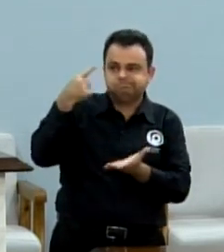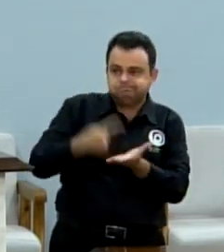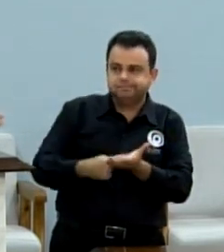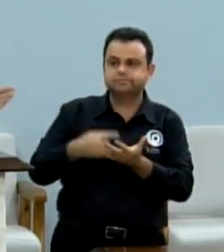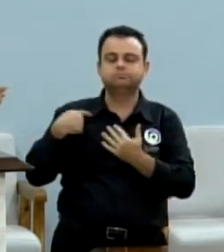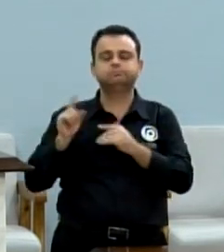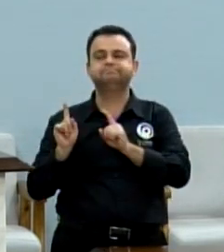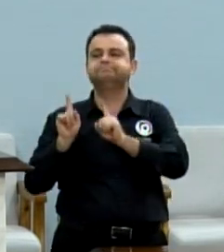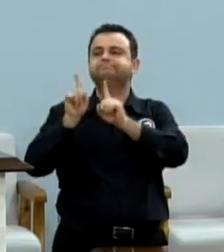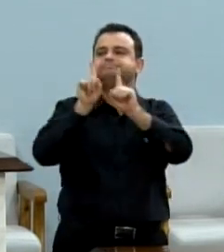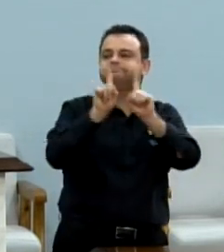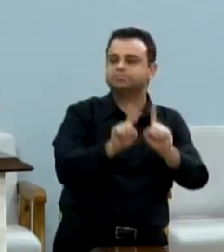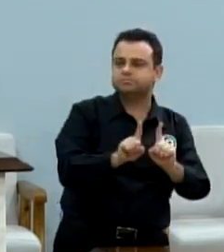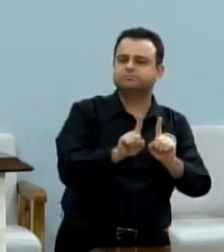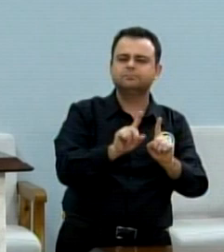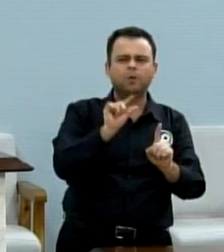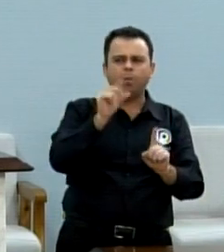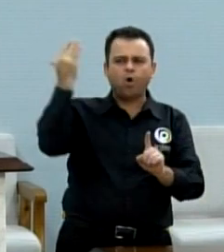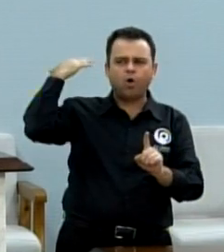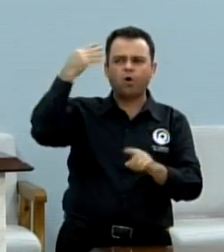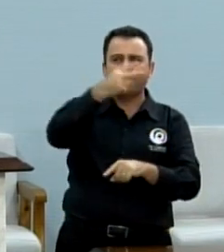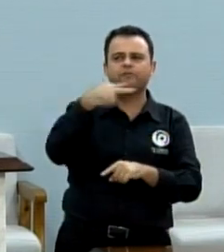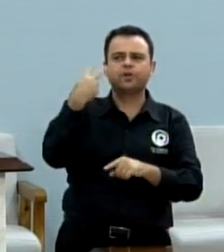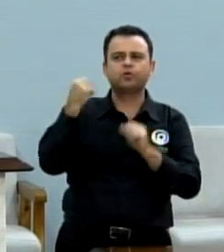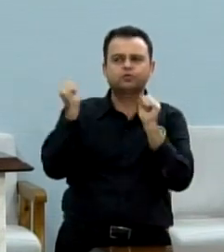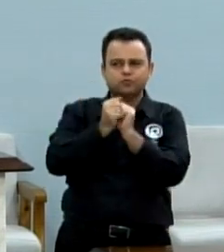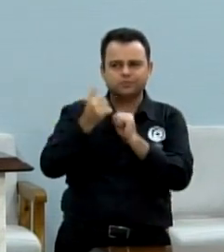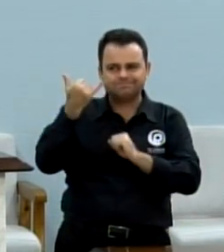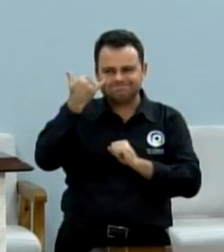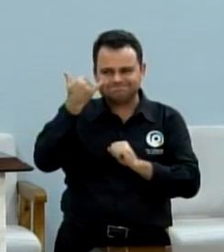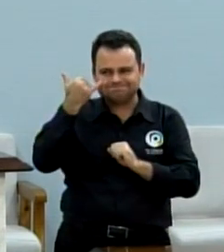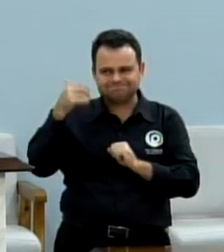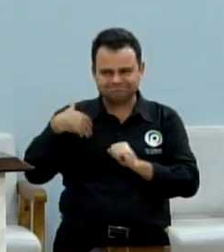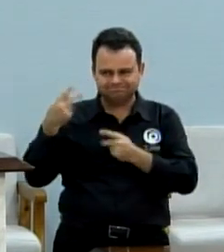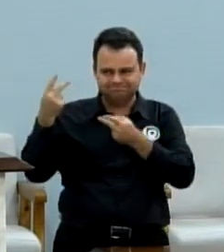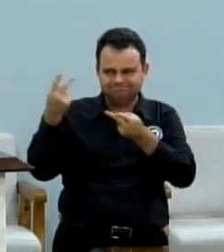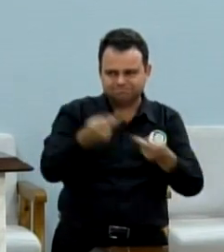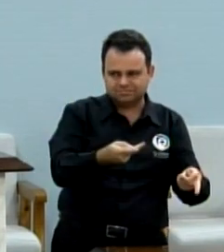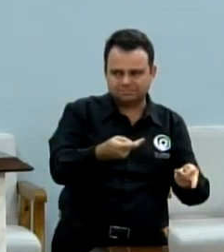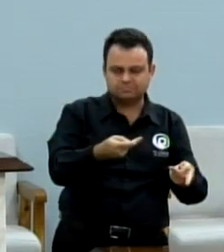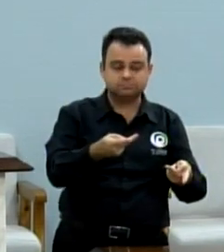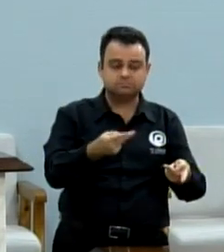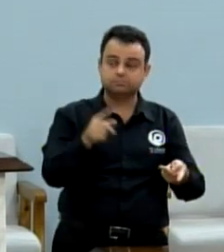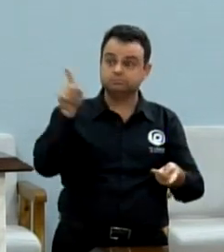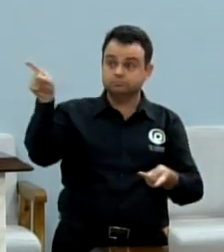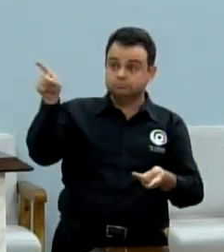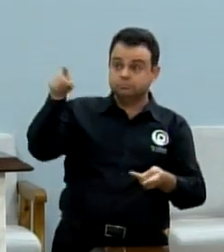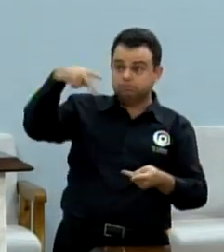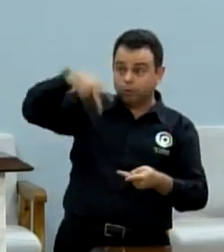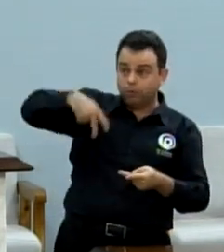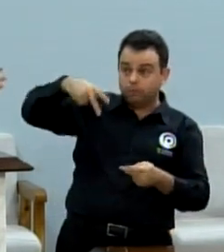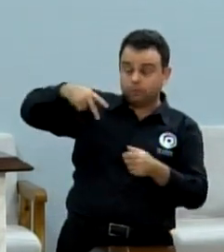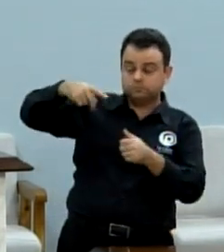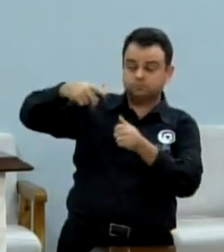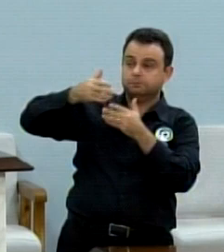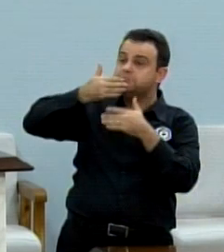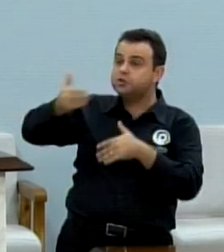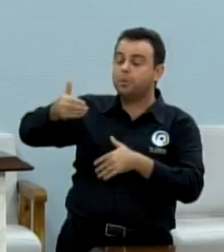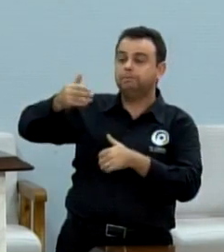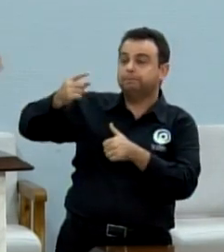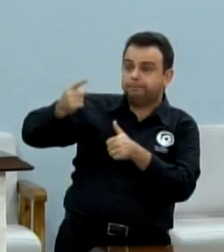lá com o Cabo Júlio Donizete, mas como a sua reivindicação é mais antiga, nós vamos lá sim. E eu tenho certeza que ele vai entender.